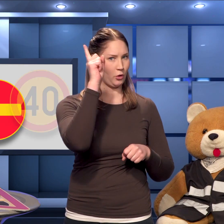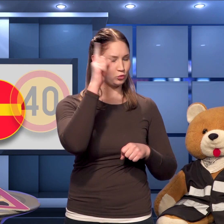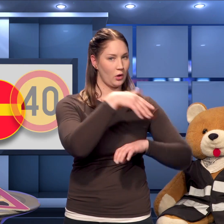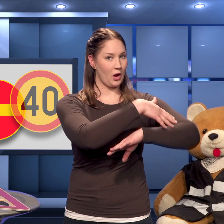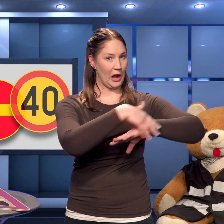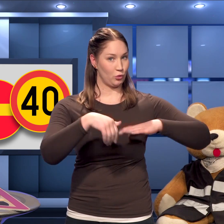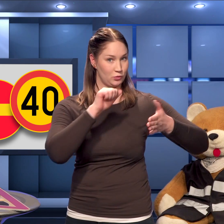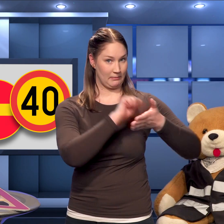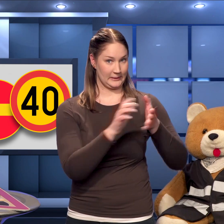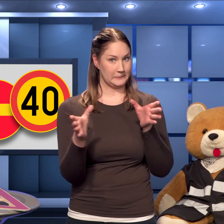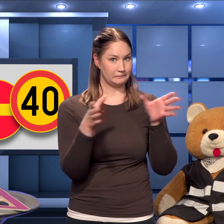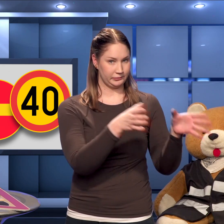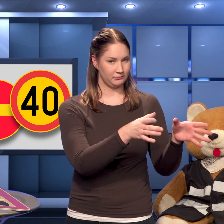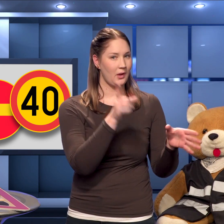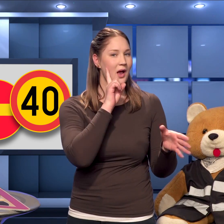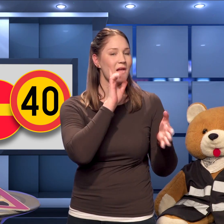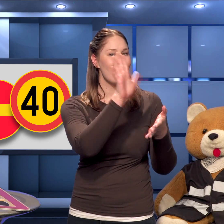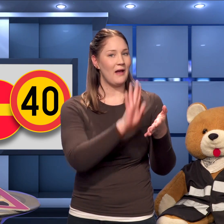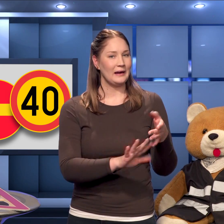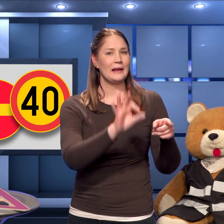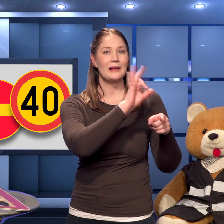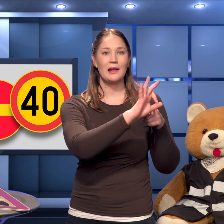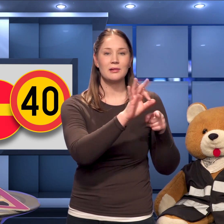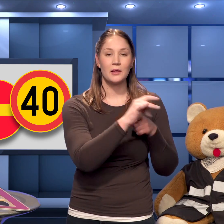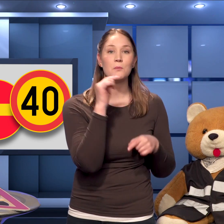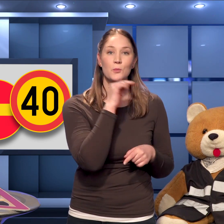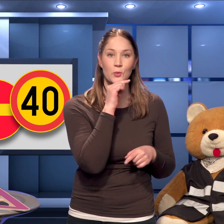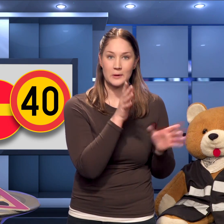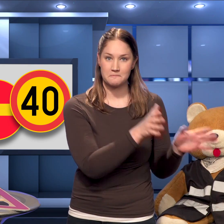varoitus ja rajoitusmerkit, jotka ovat aina väriltään punakeltaisia.